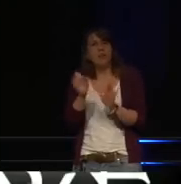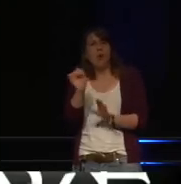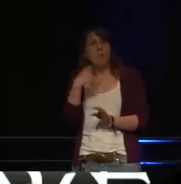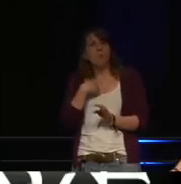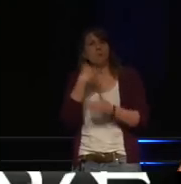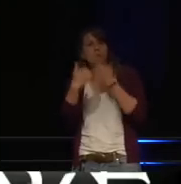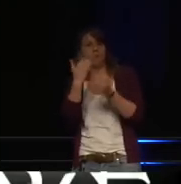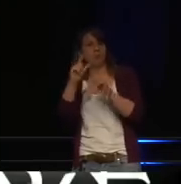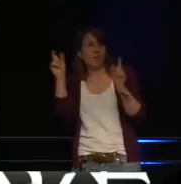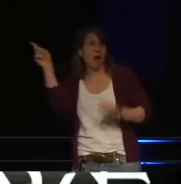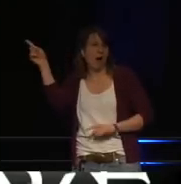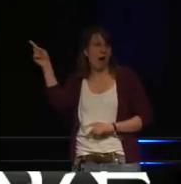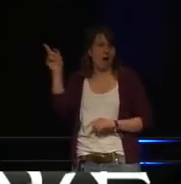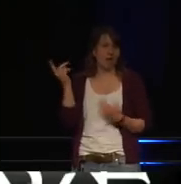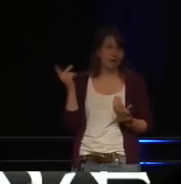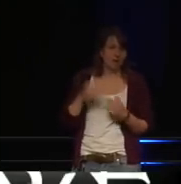spreche.